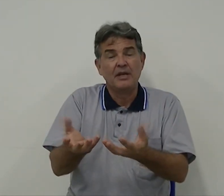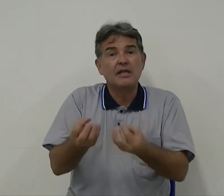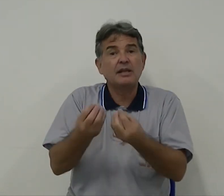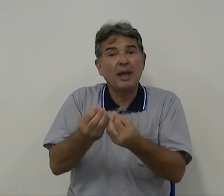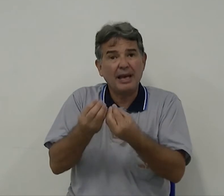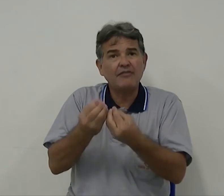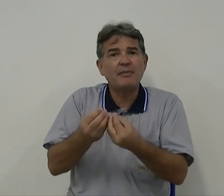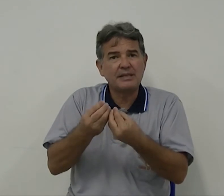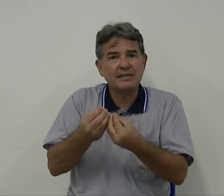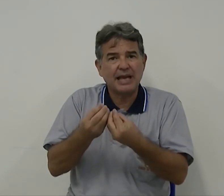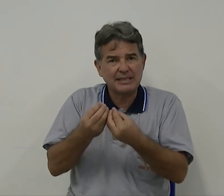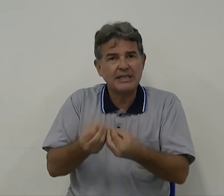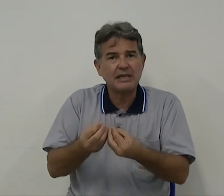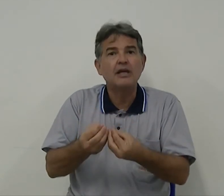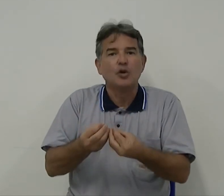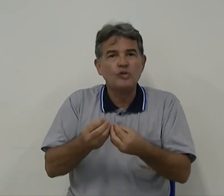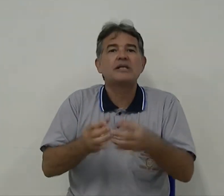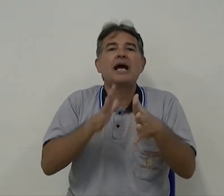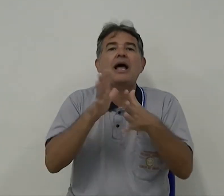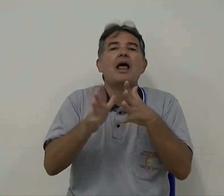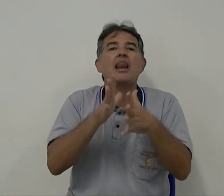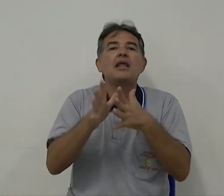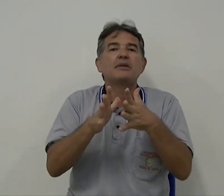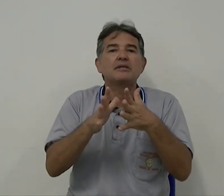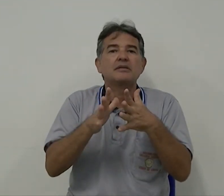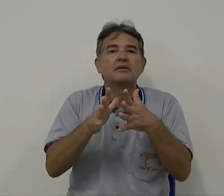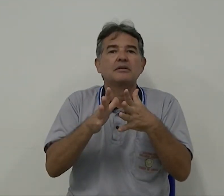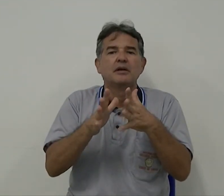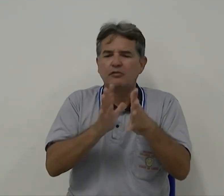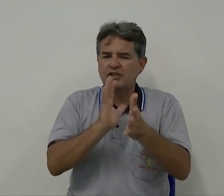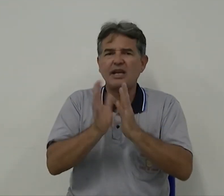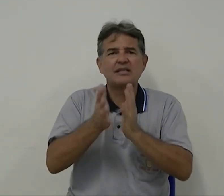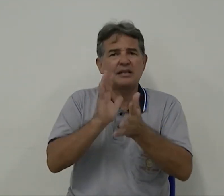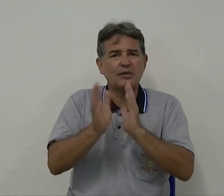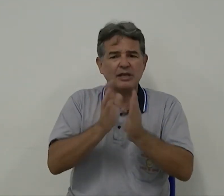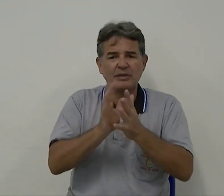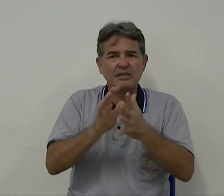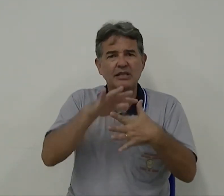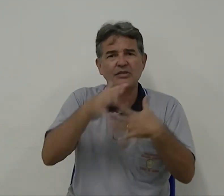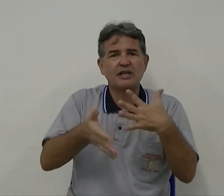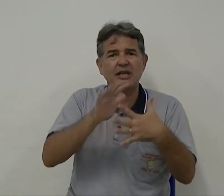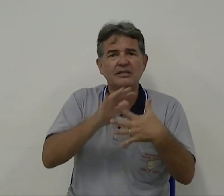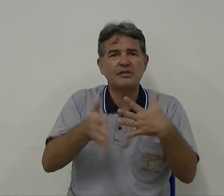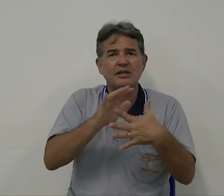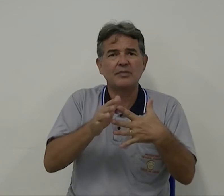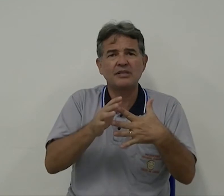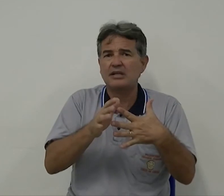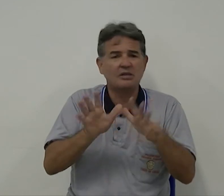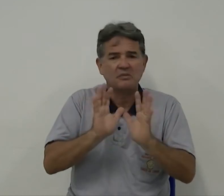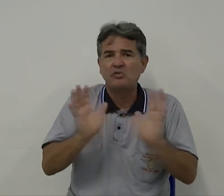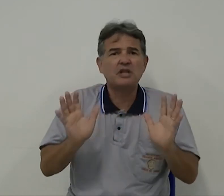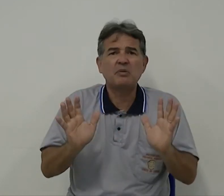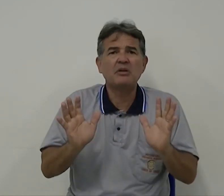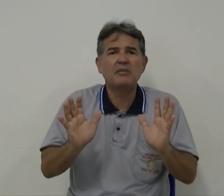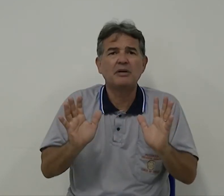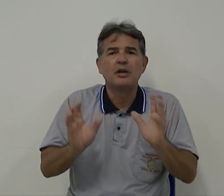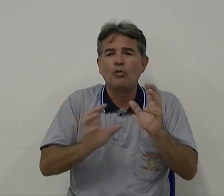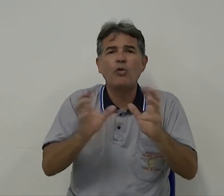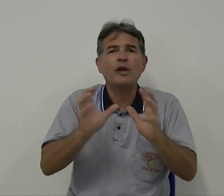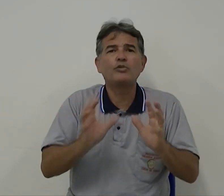Então, ela vai precisar, sim, usar Libras. Você quer assinar um Libras esse? Você quer assinar um Libras esse? Não tem problema. Qualquer um